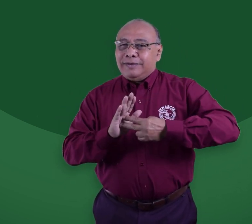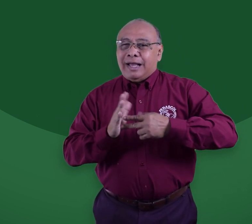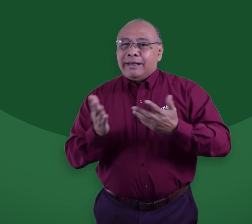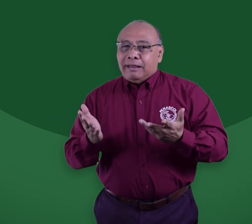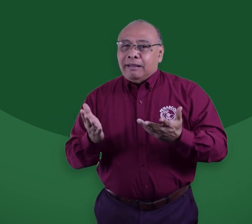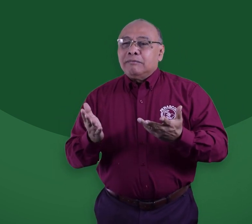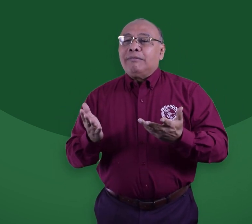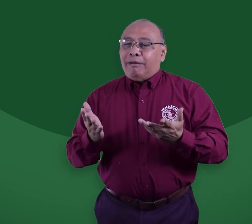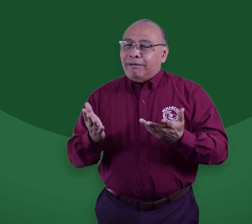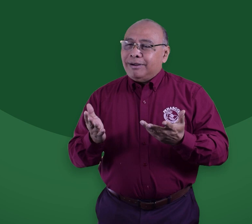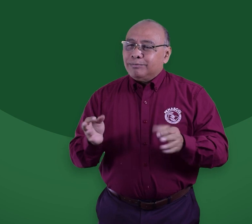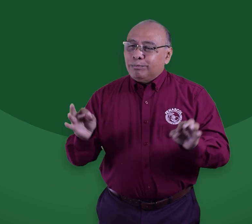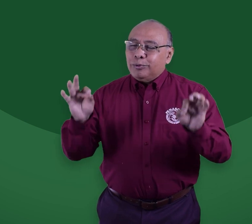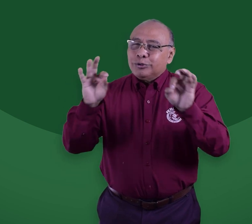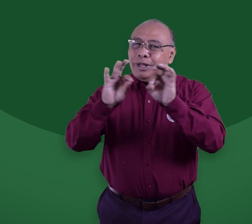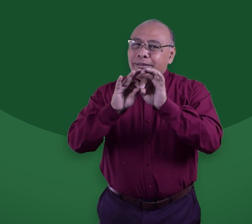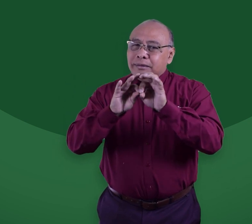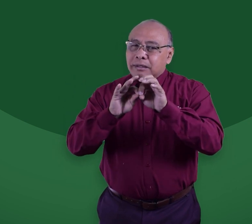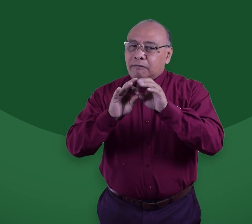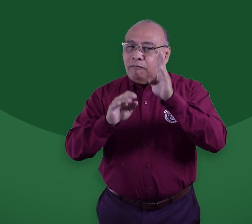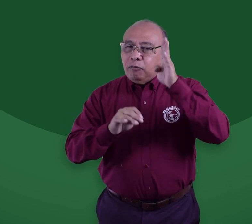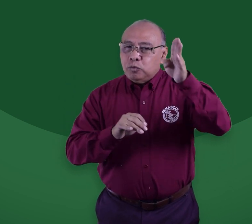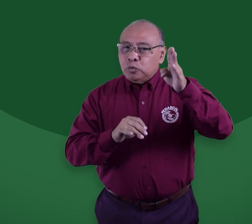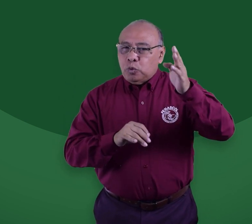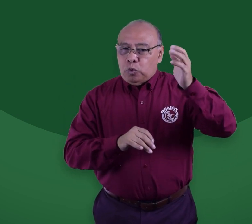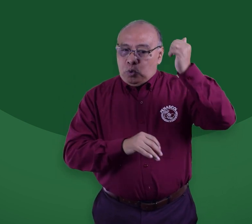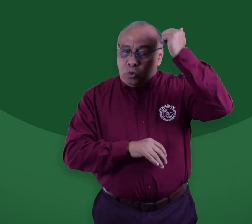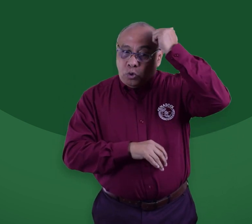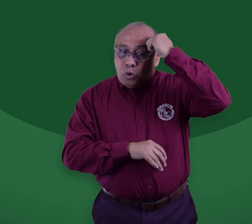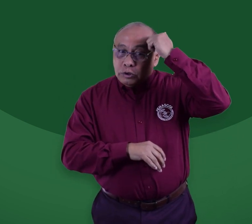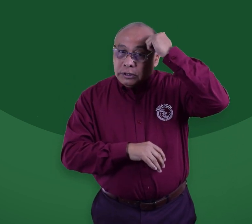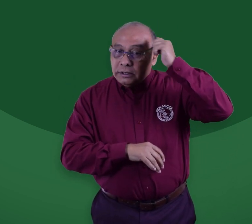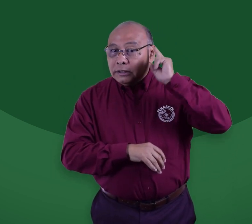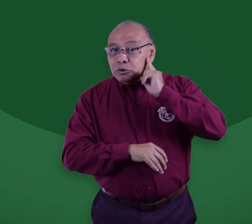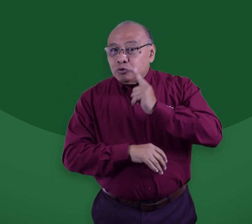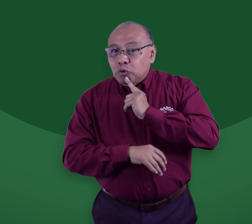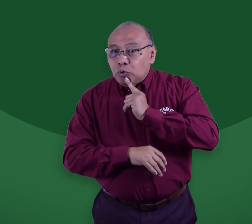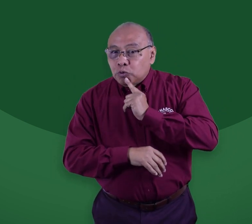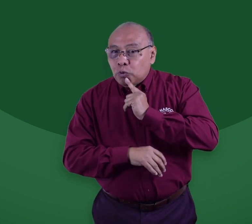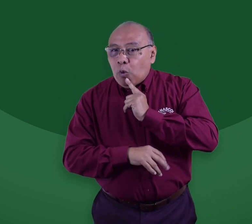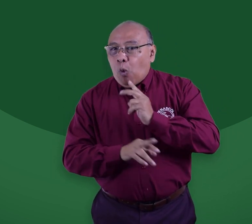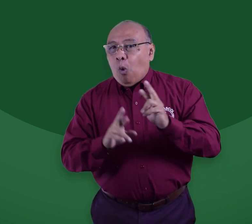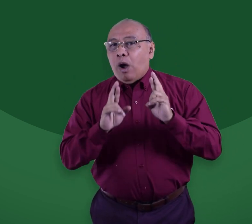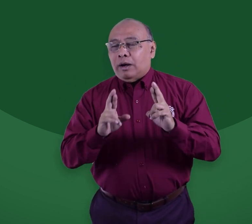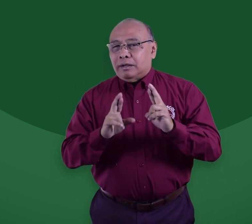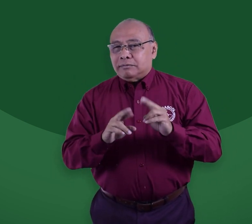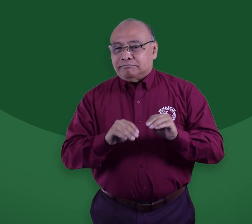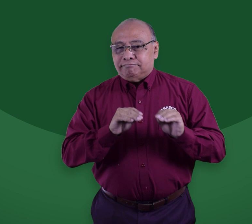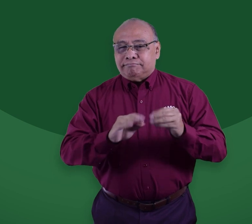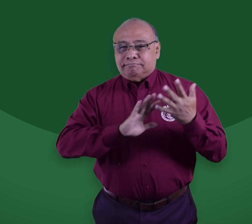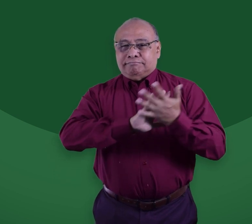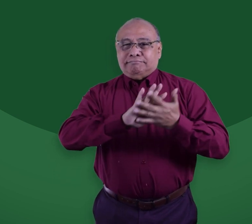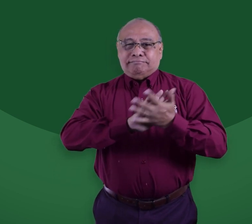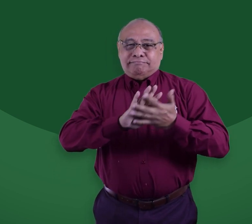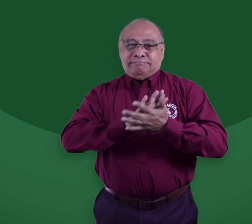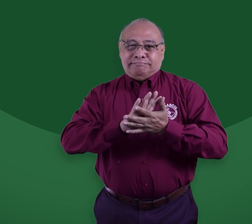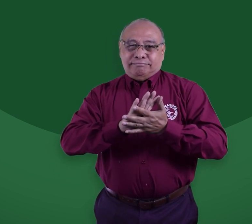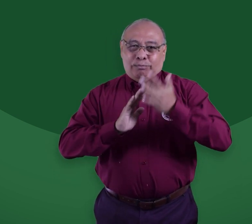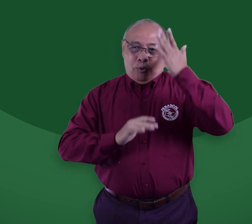docentes sordos quienes se ocupen de la enseñanza de la lengua. Porque estando en el mismo nivel de la comunidad